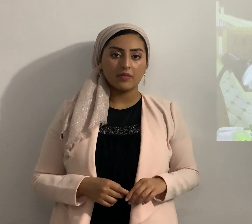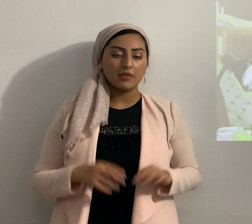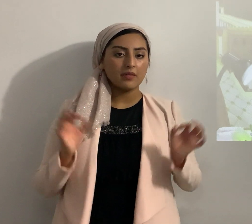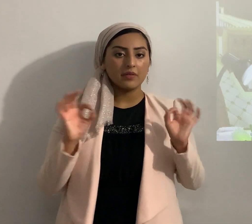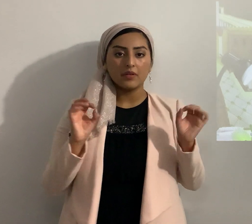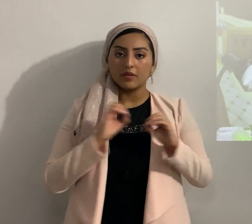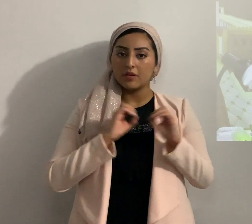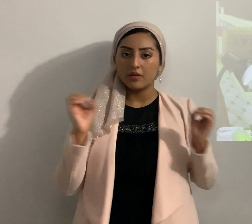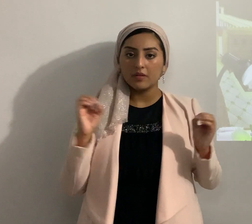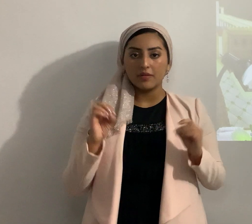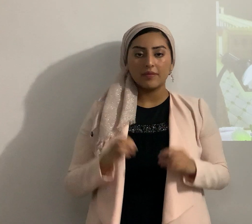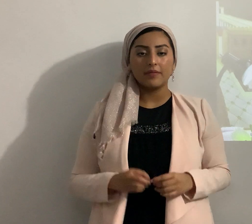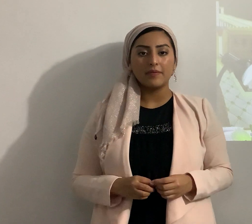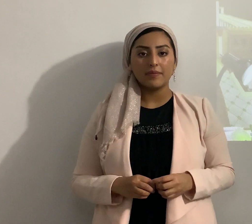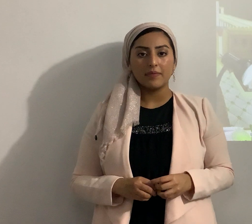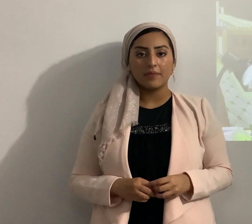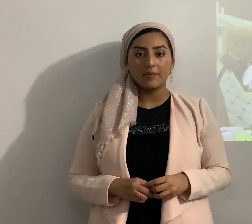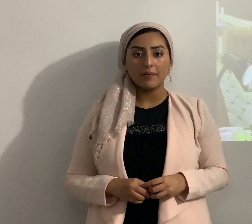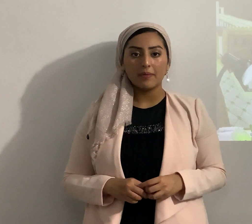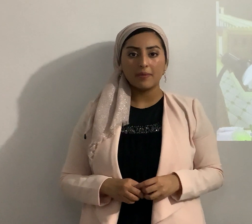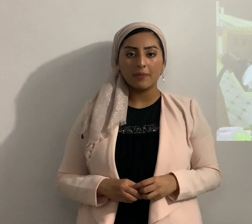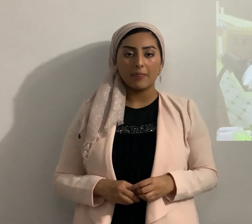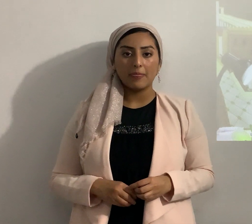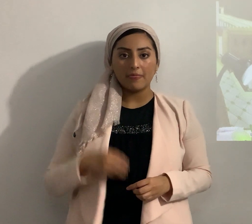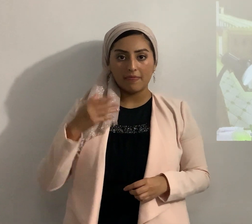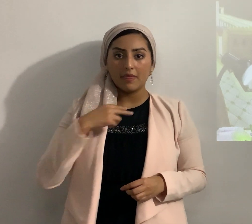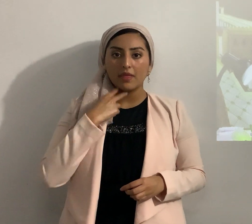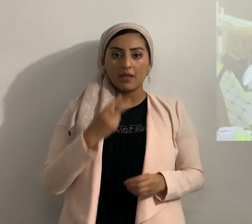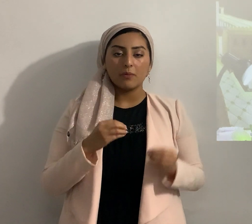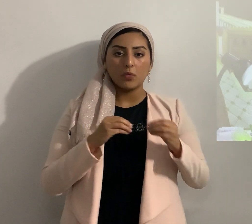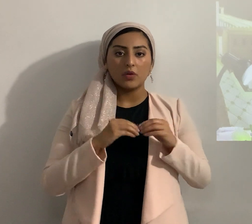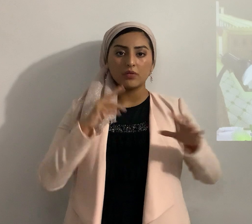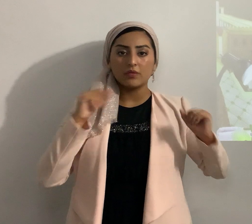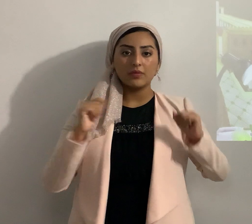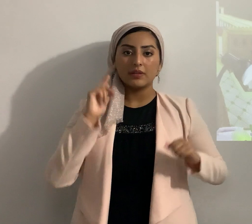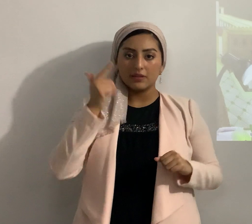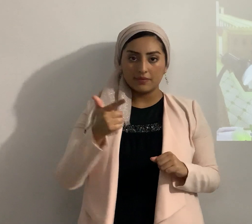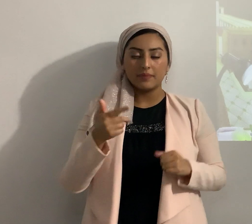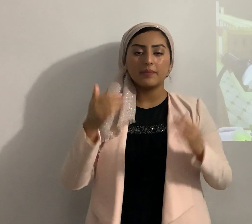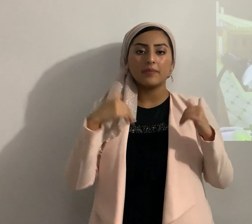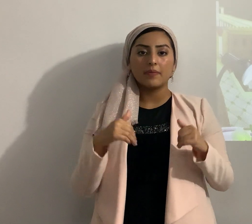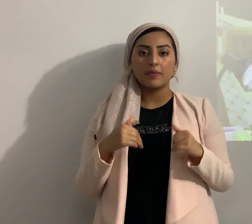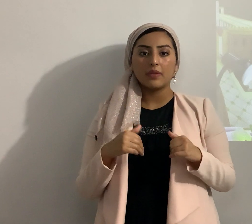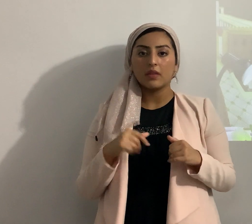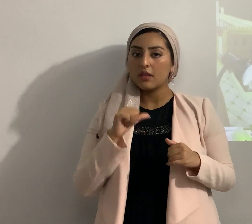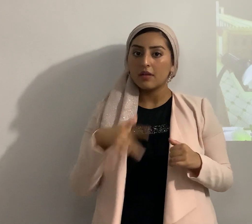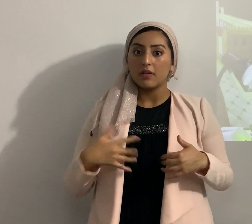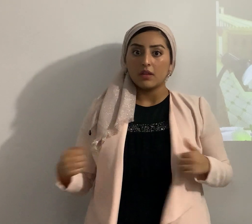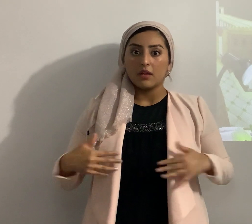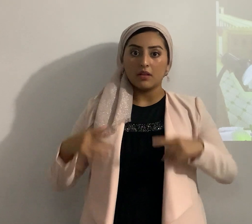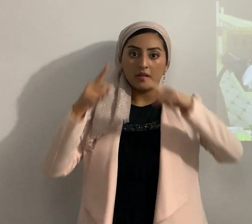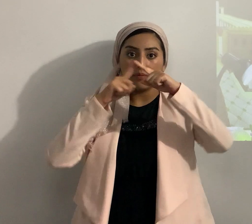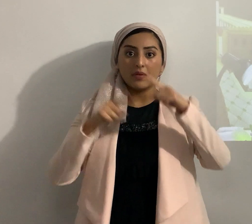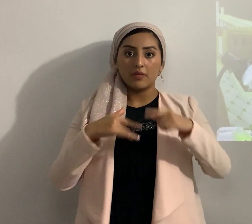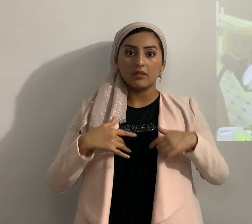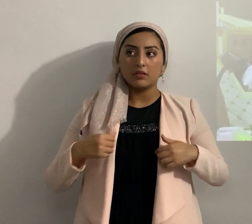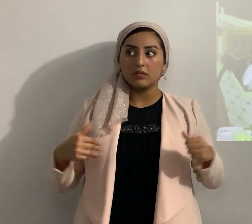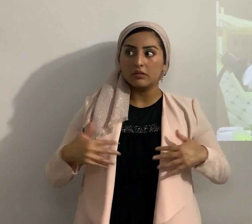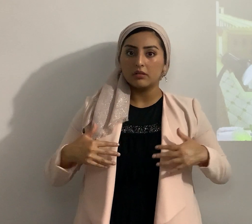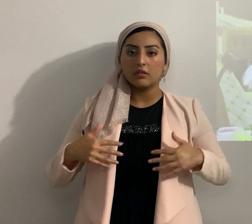existe y va a hablar más fuerte después entonces a ver que no te den miedo los truenos porque es la voz del